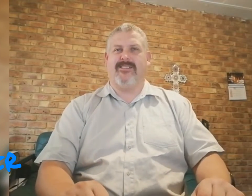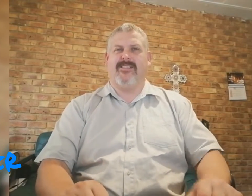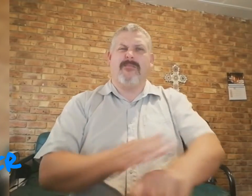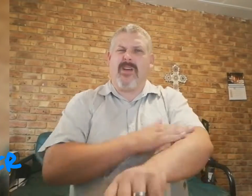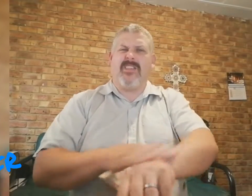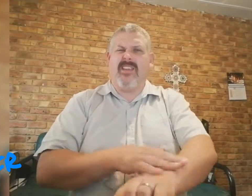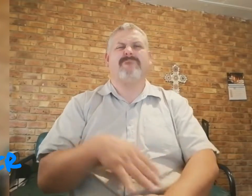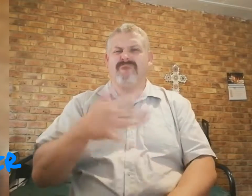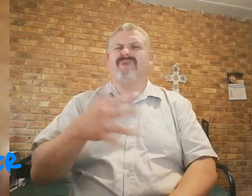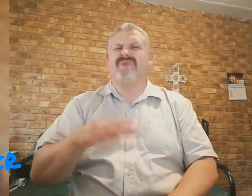Witte,